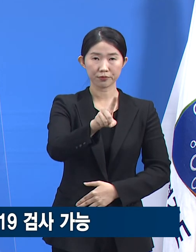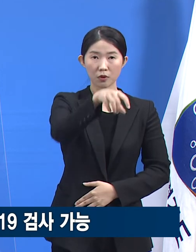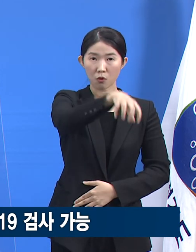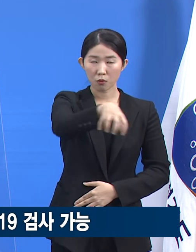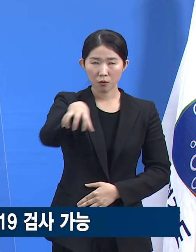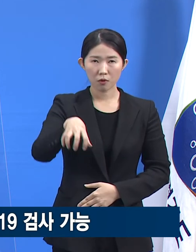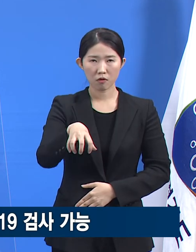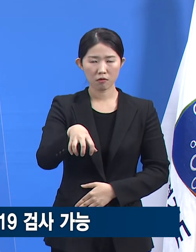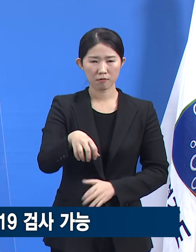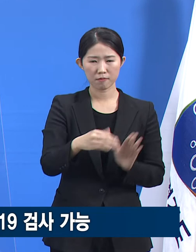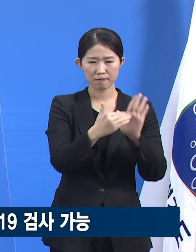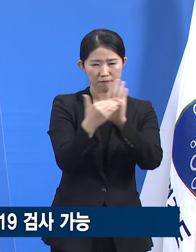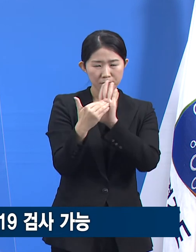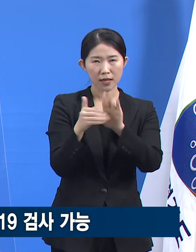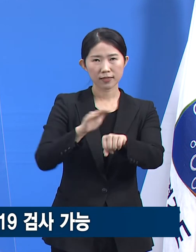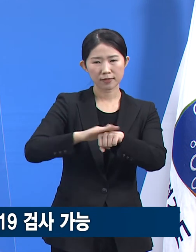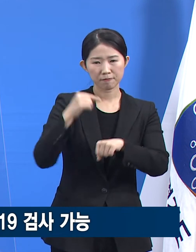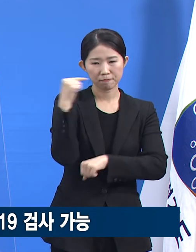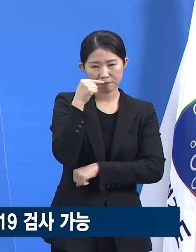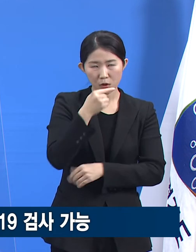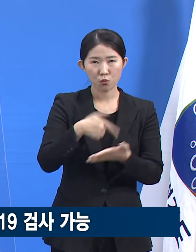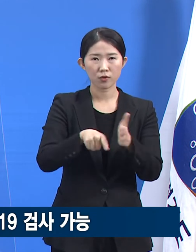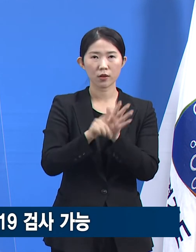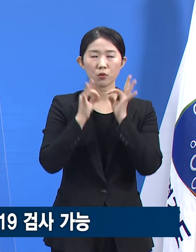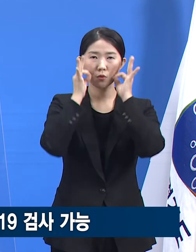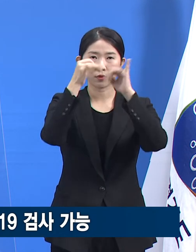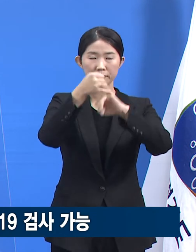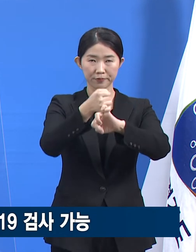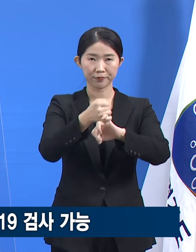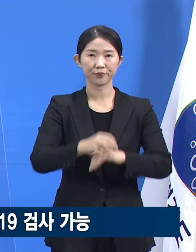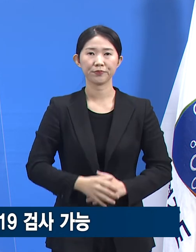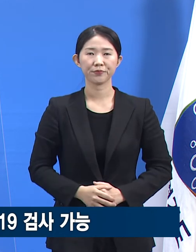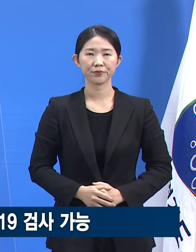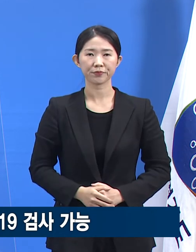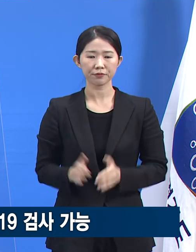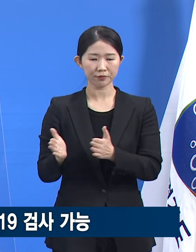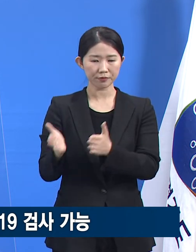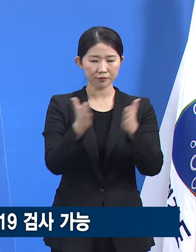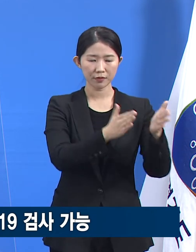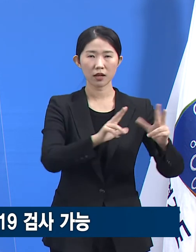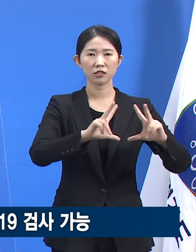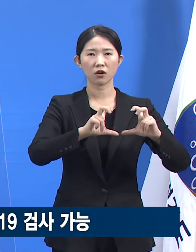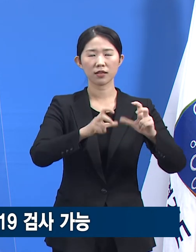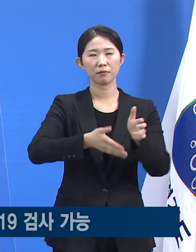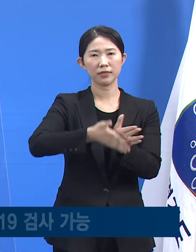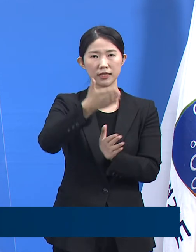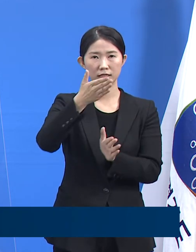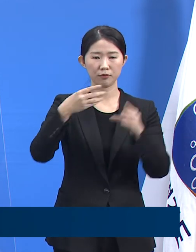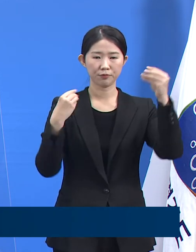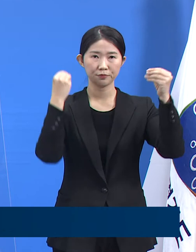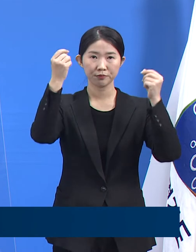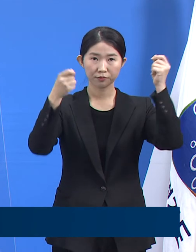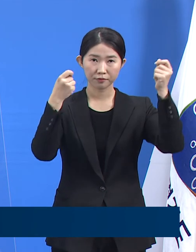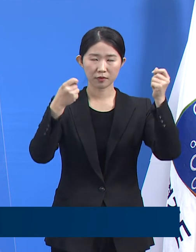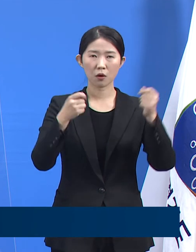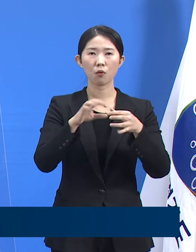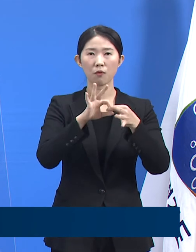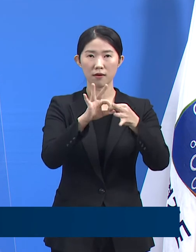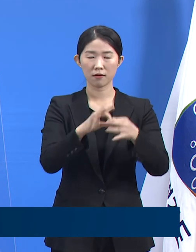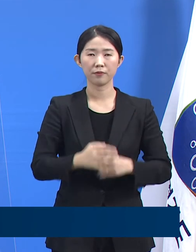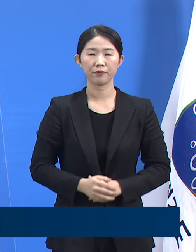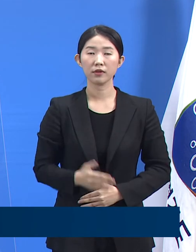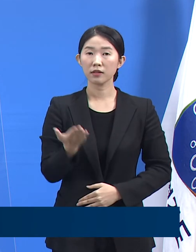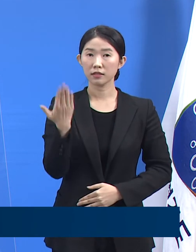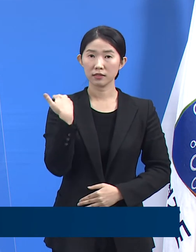최선을 다하겠습니다. 다음은 성남시 소재의 무도장 관련 확진 상황입니다. 지난